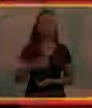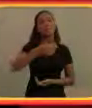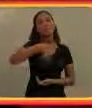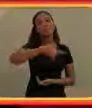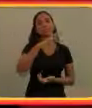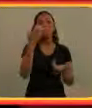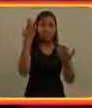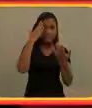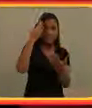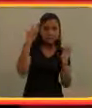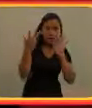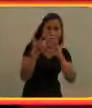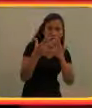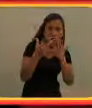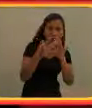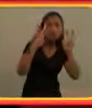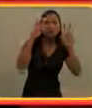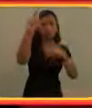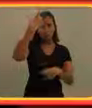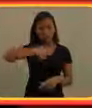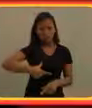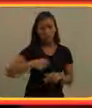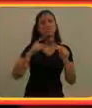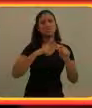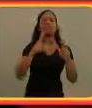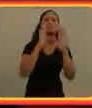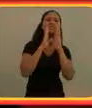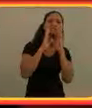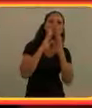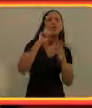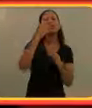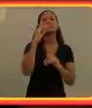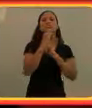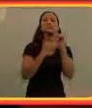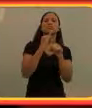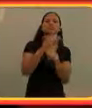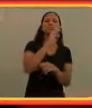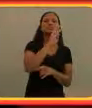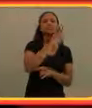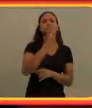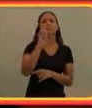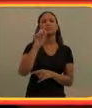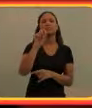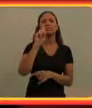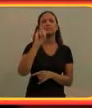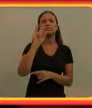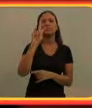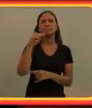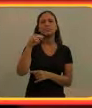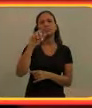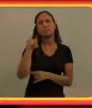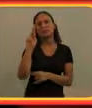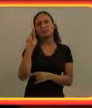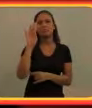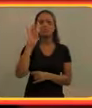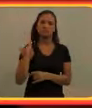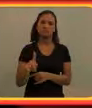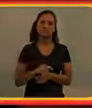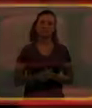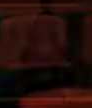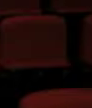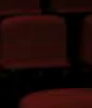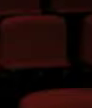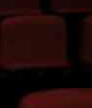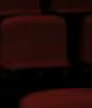Para quem quiser saber mais sobre mim, eu tenho no Facebook e também o site. www.signmark.biz